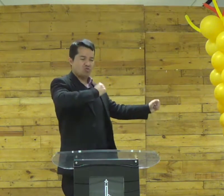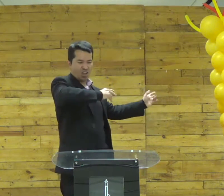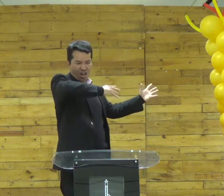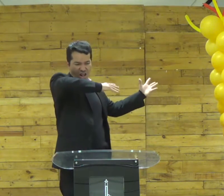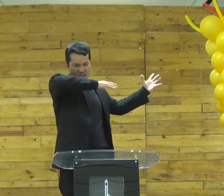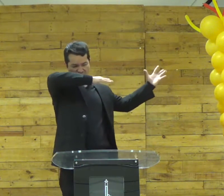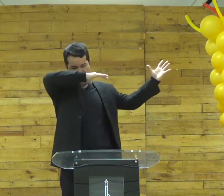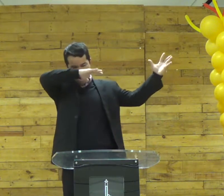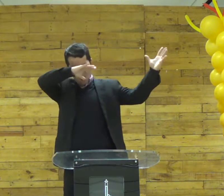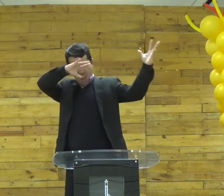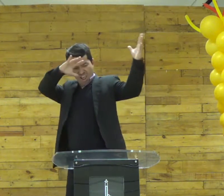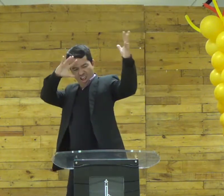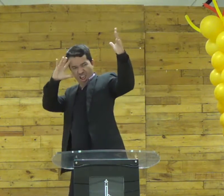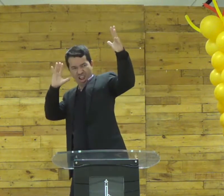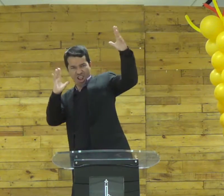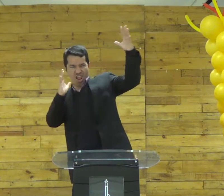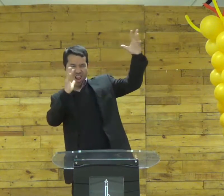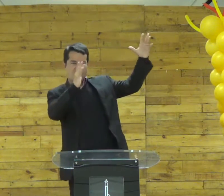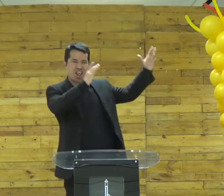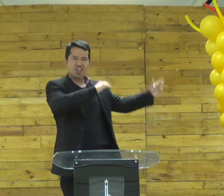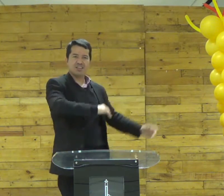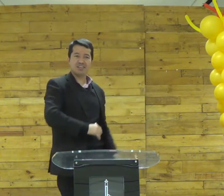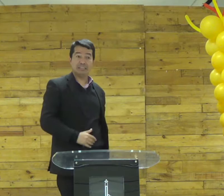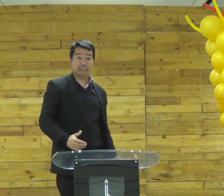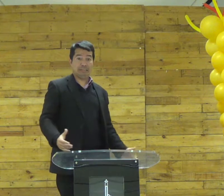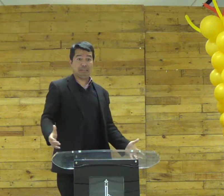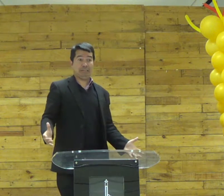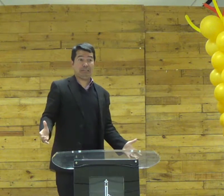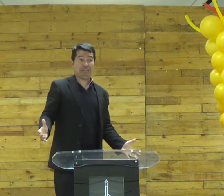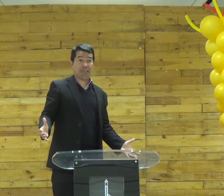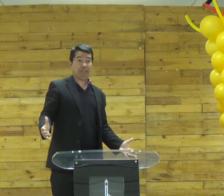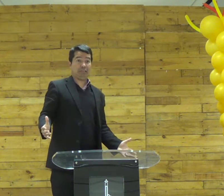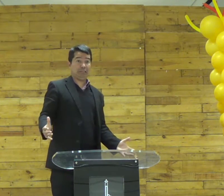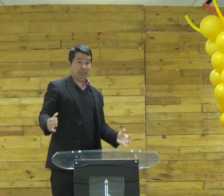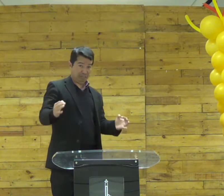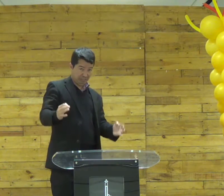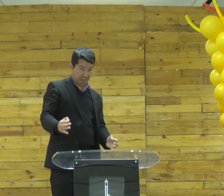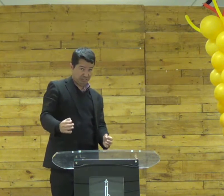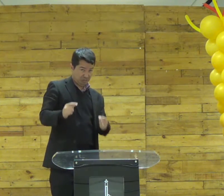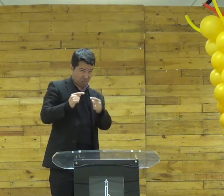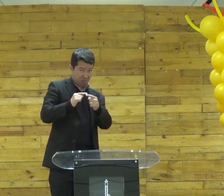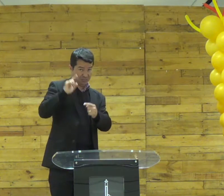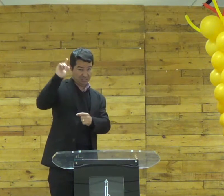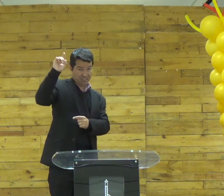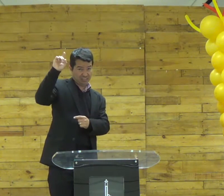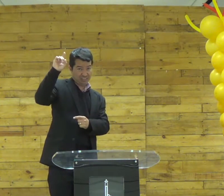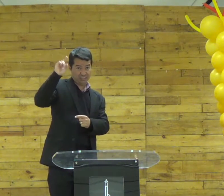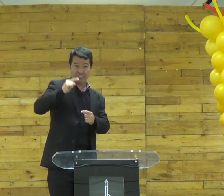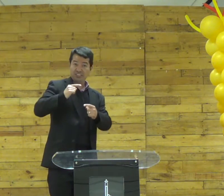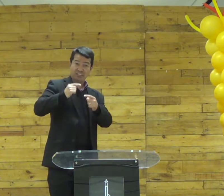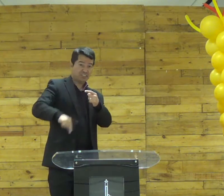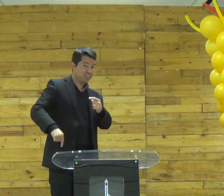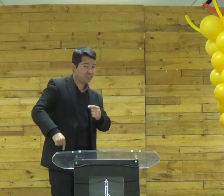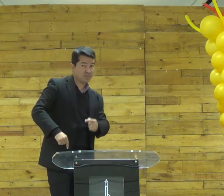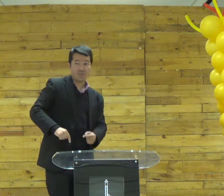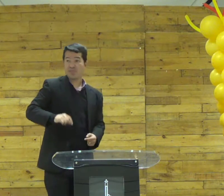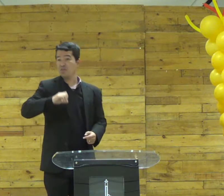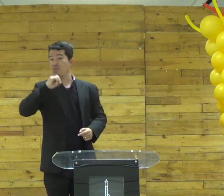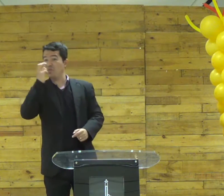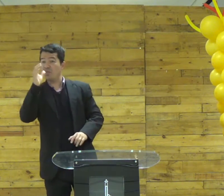sou miss surda eu sou eu ganho aquele prêmio e aquele outro é certo isso? não combina com as coisas de